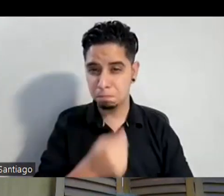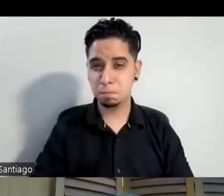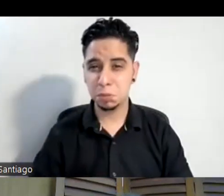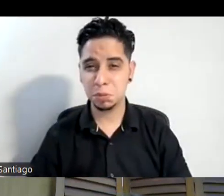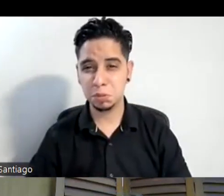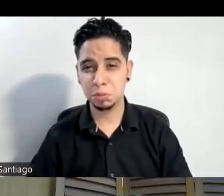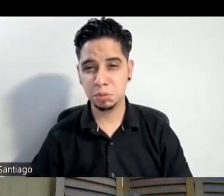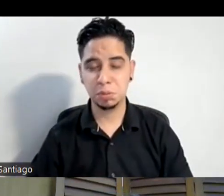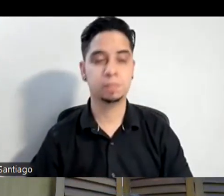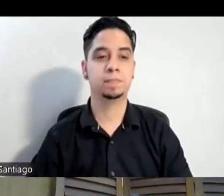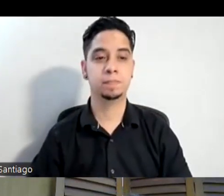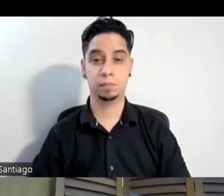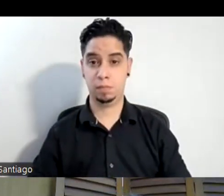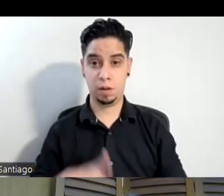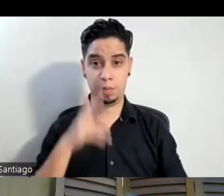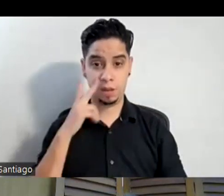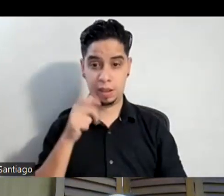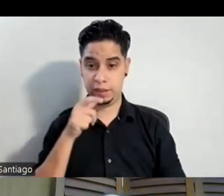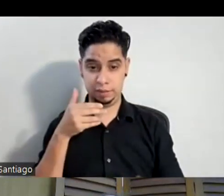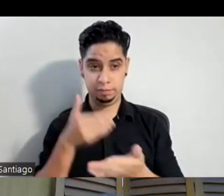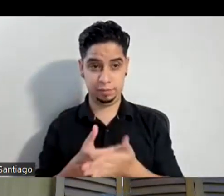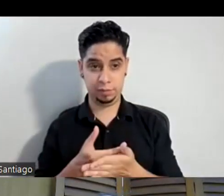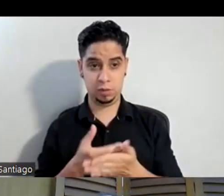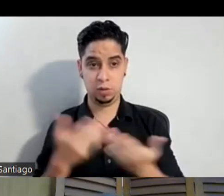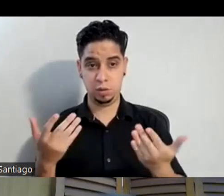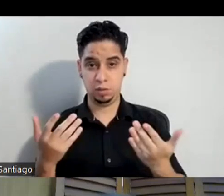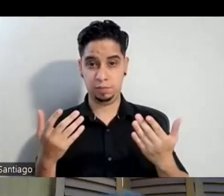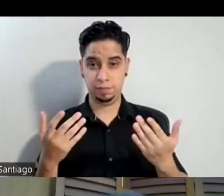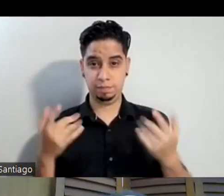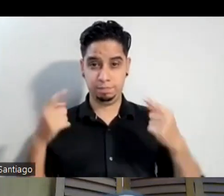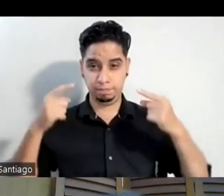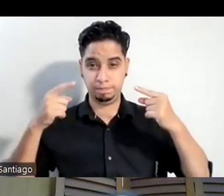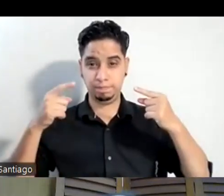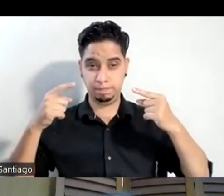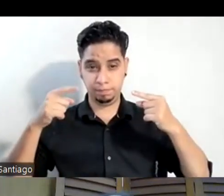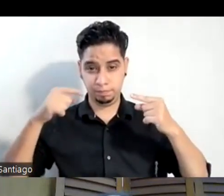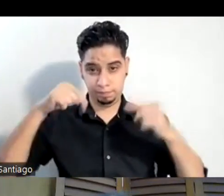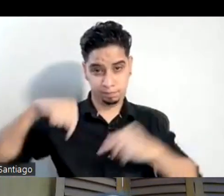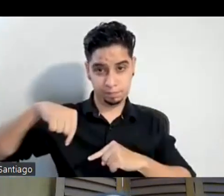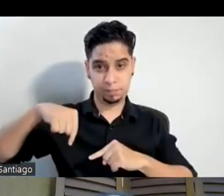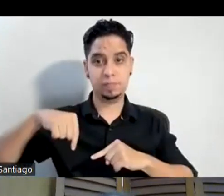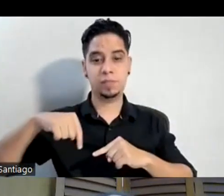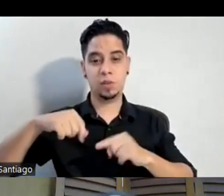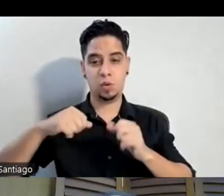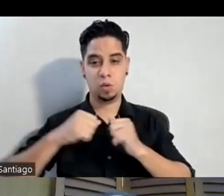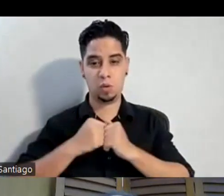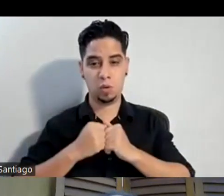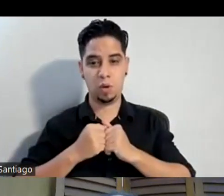mira, la que llegó aquí está ahí, mira, debajo de mí literalmente cuajadita con ese fondo amarillo ahí en parte de atrás es